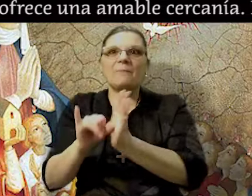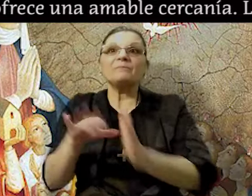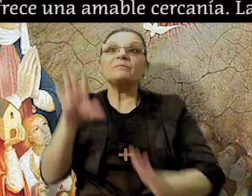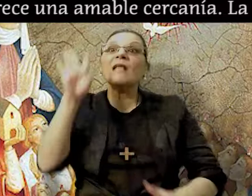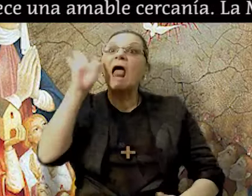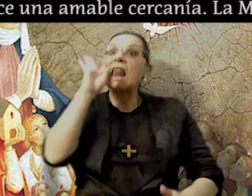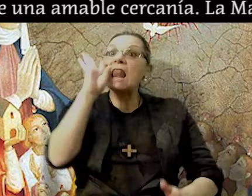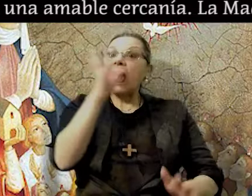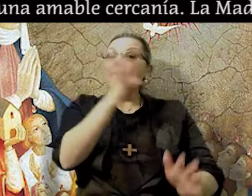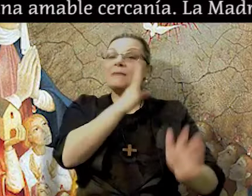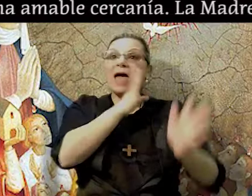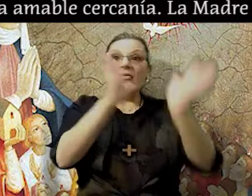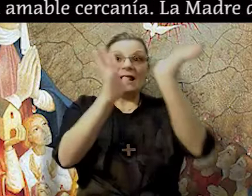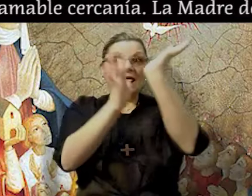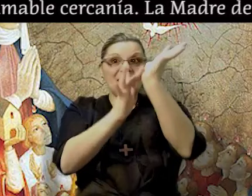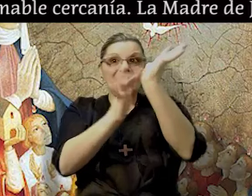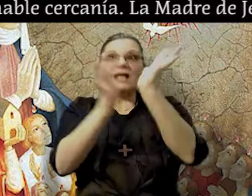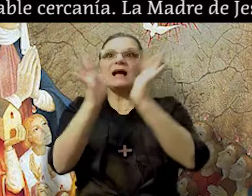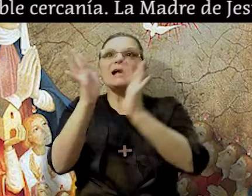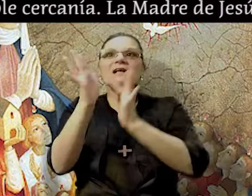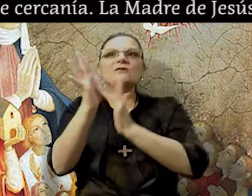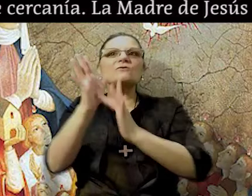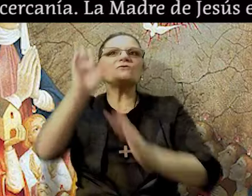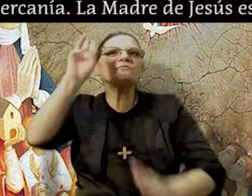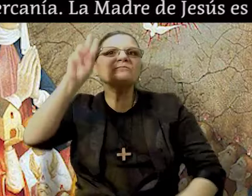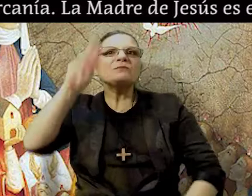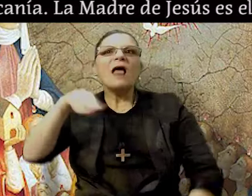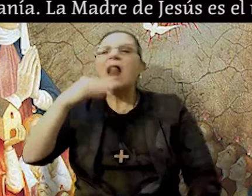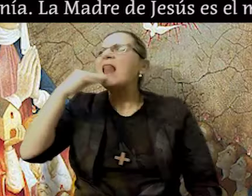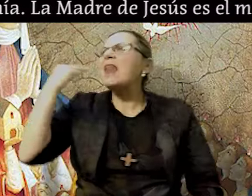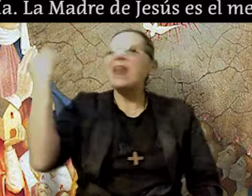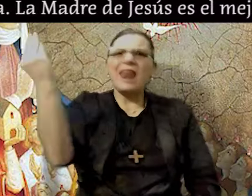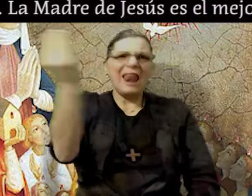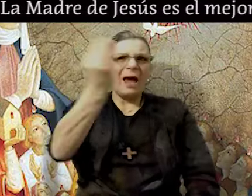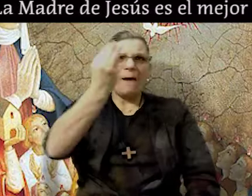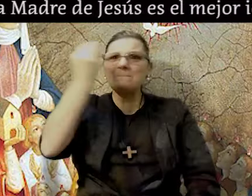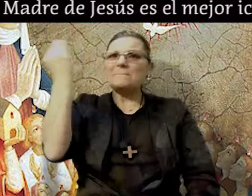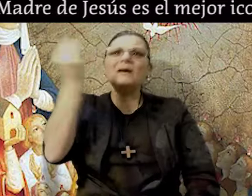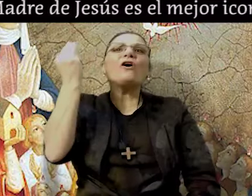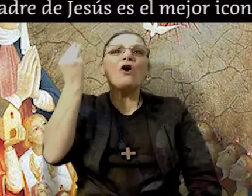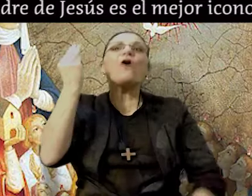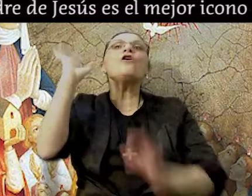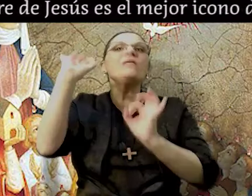La madre de Jesús es el mejor icono de la iglesia.